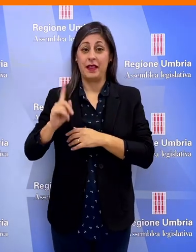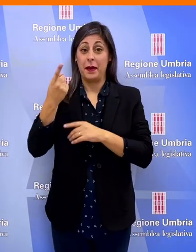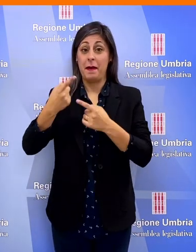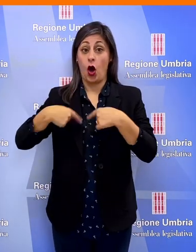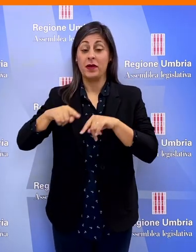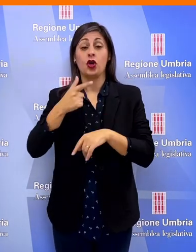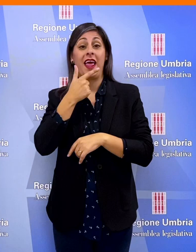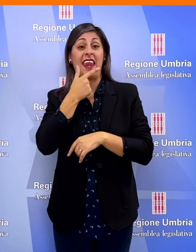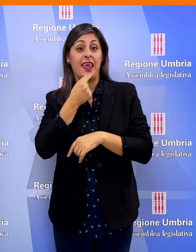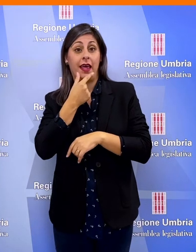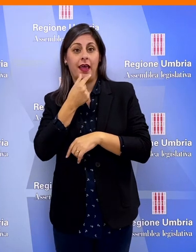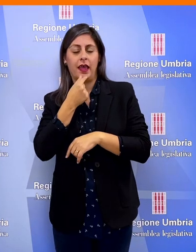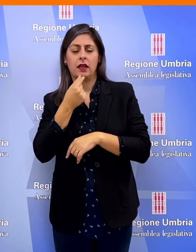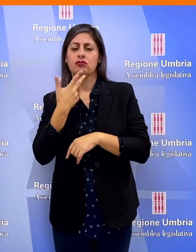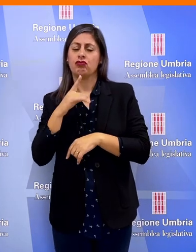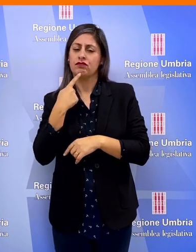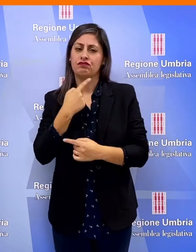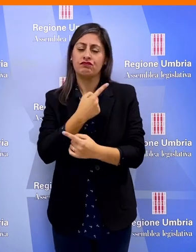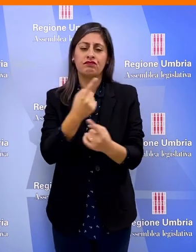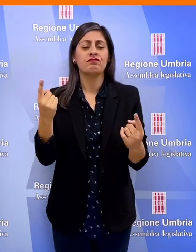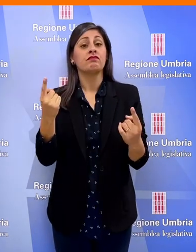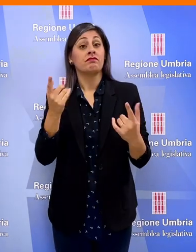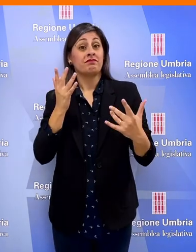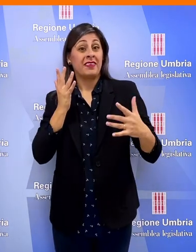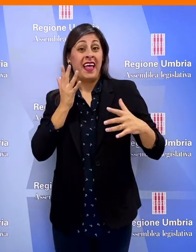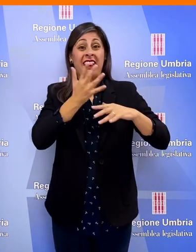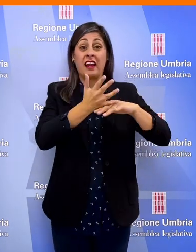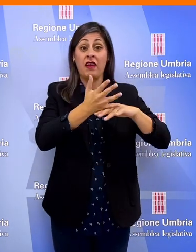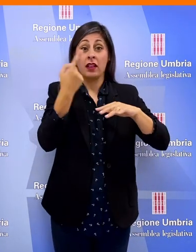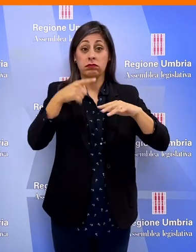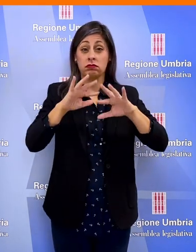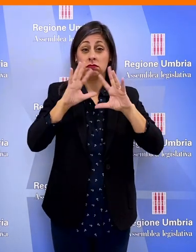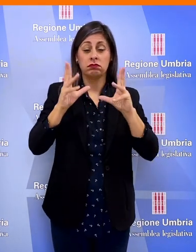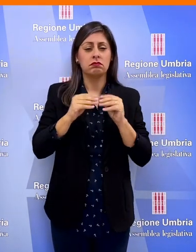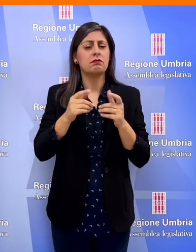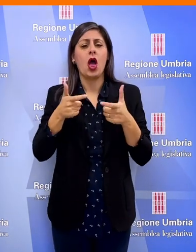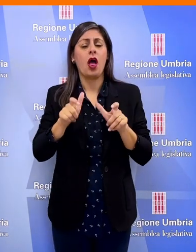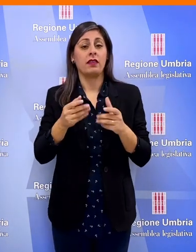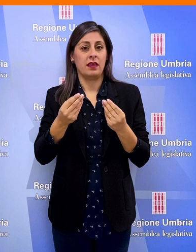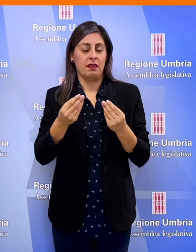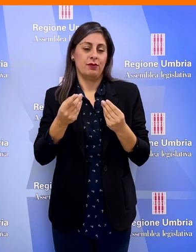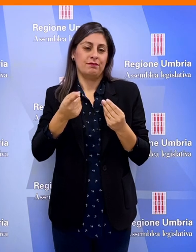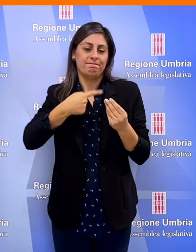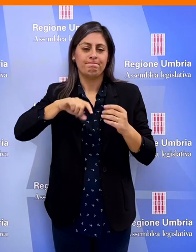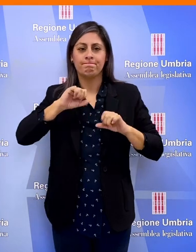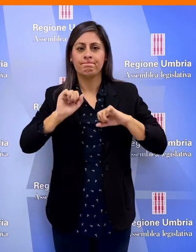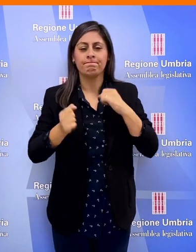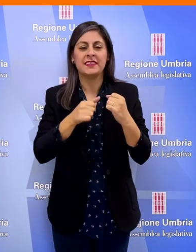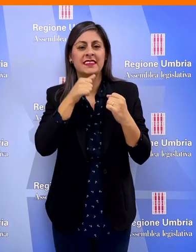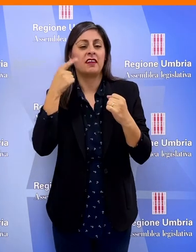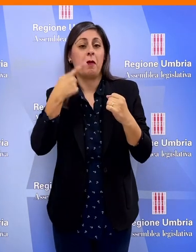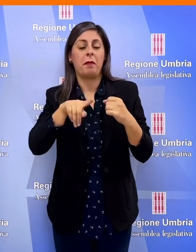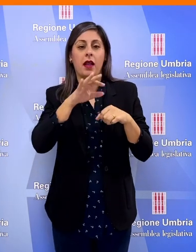della prima commissione, Daniele Nicchi, ha sottolineato che gli interventi attuati sono conseguenza delle azioni